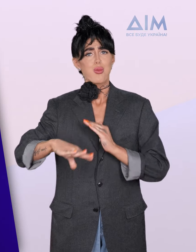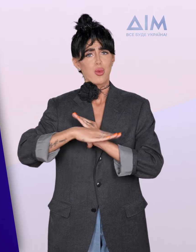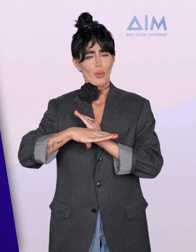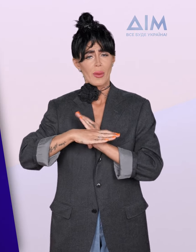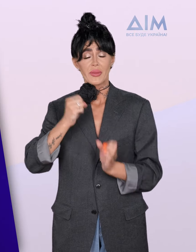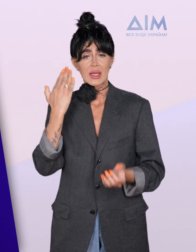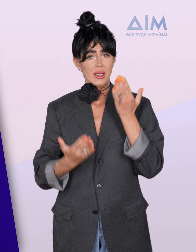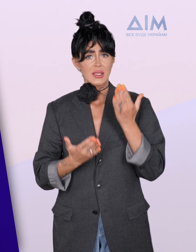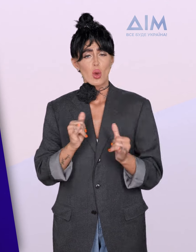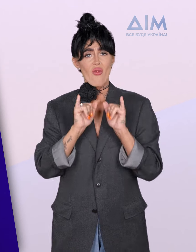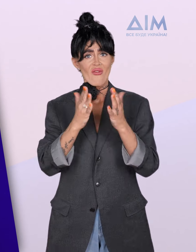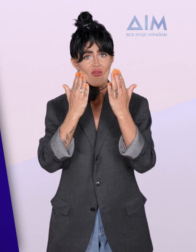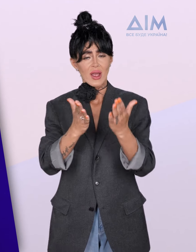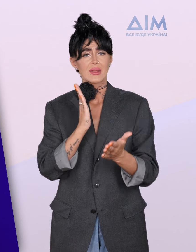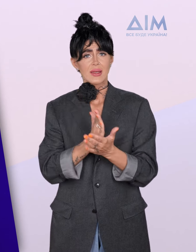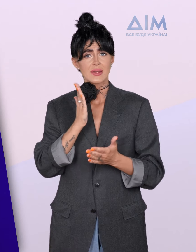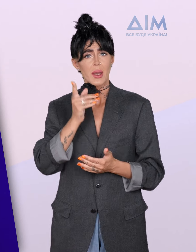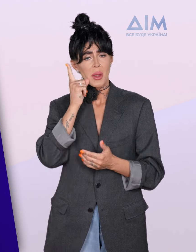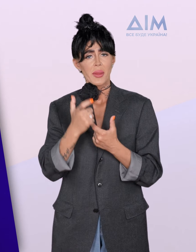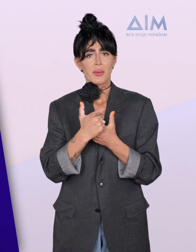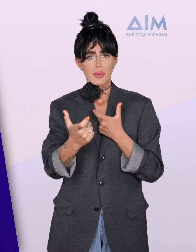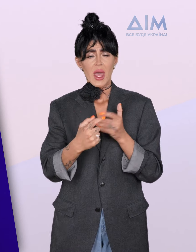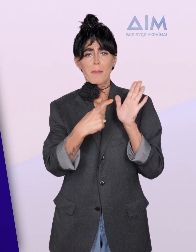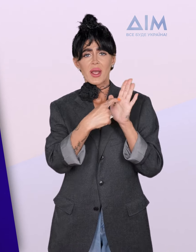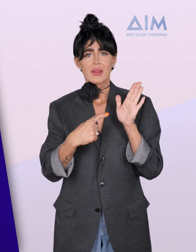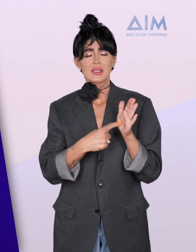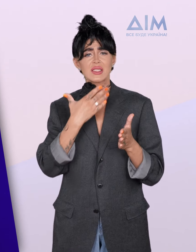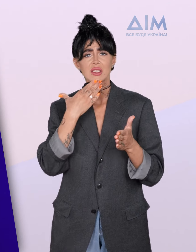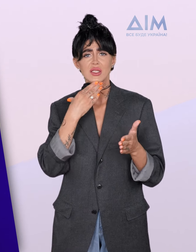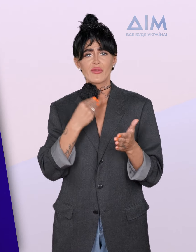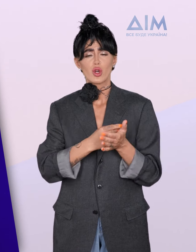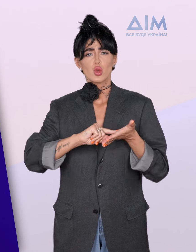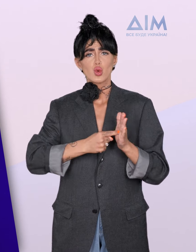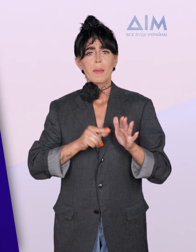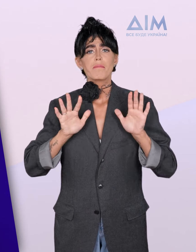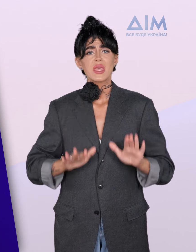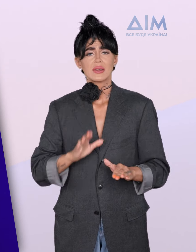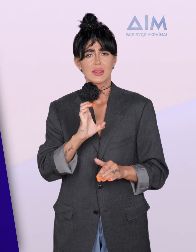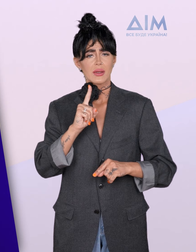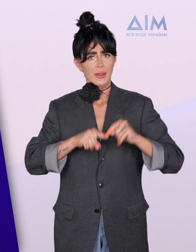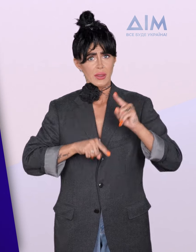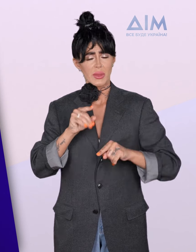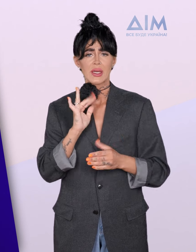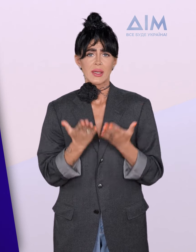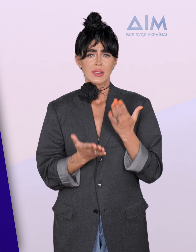у вас із собою справний смартфон, поділіться вашим поточним місцеперебуванням з рідними або знайомими,